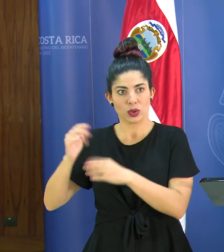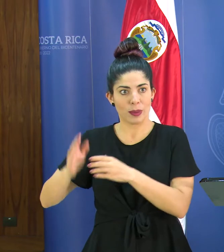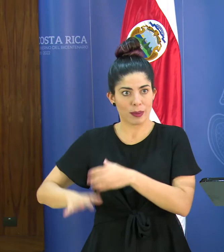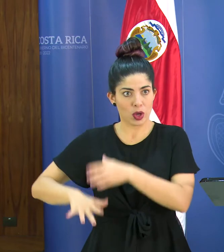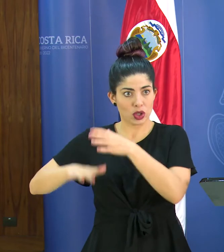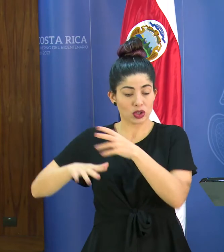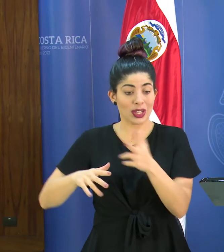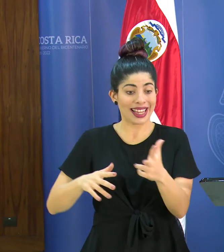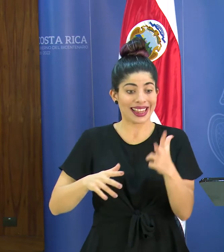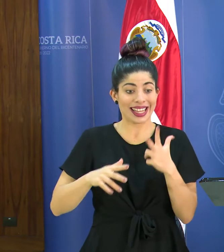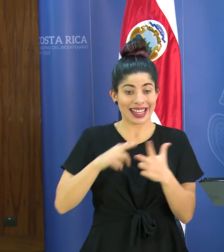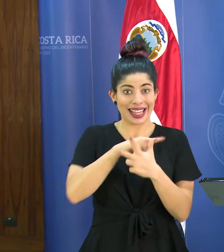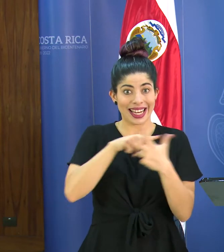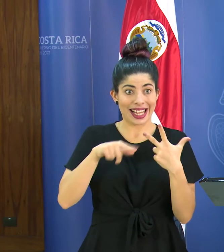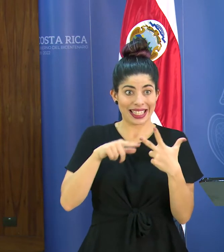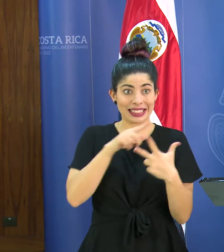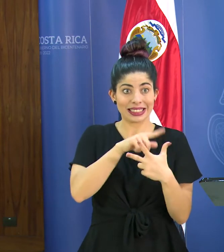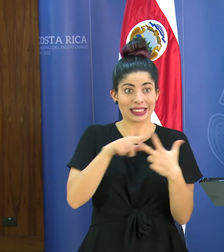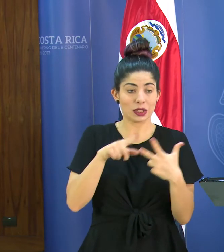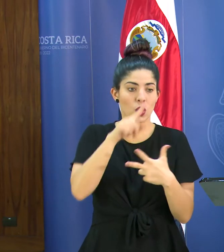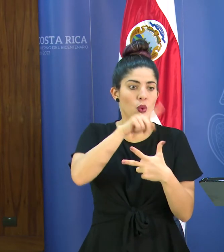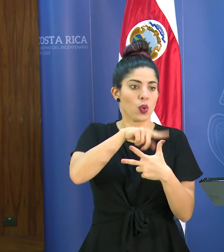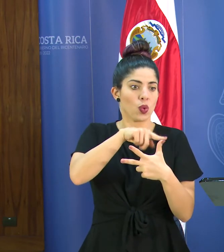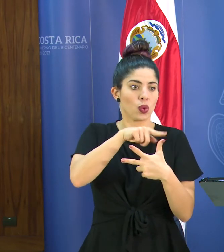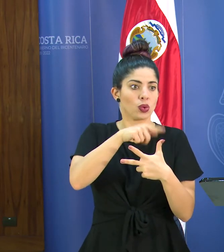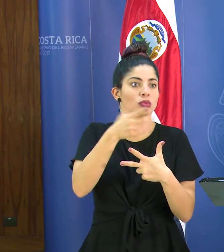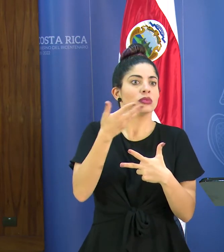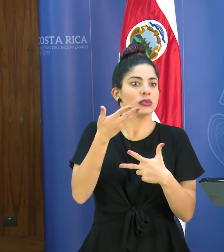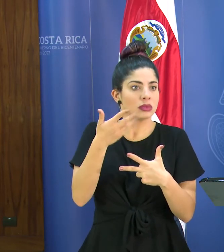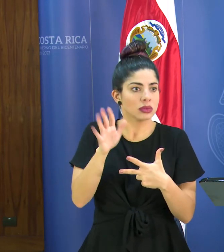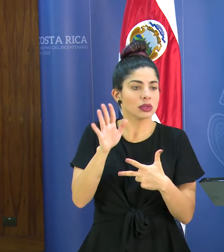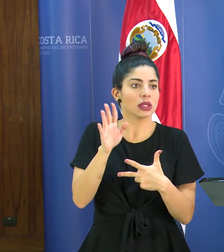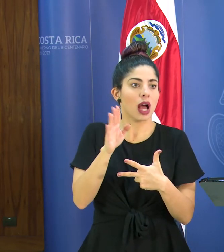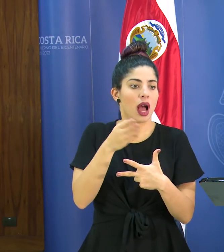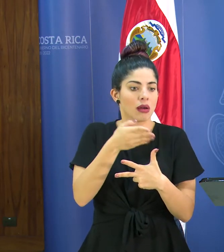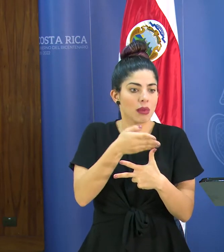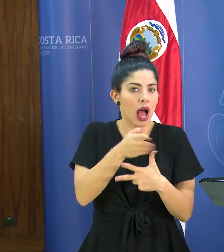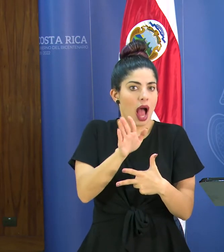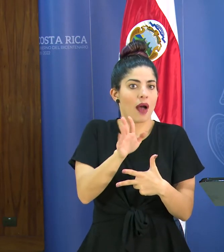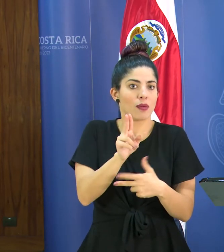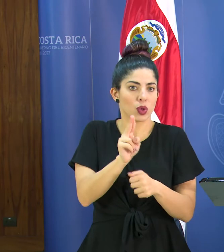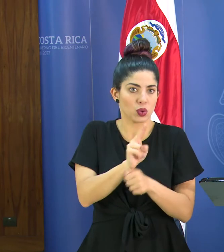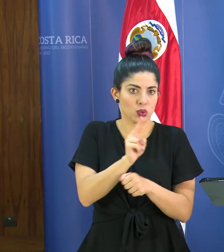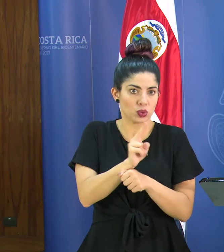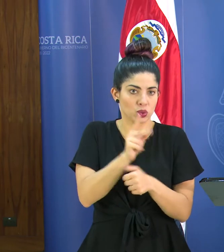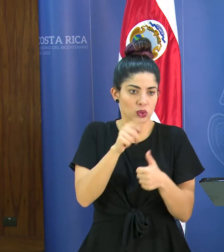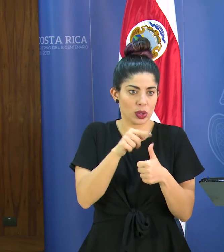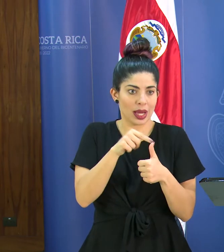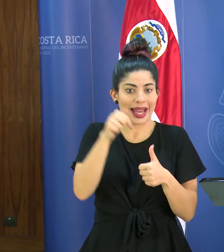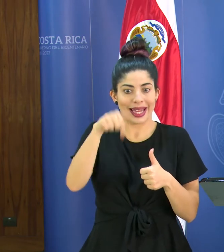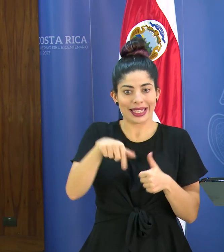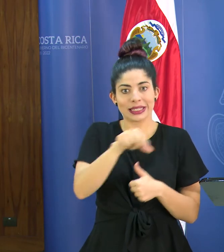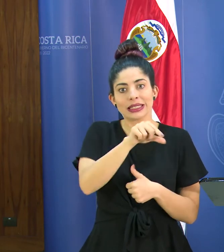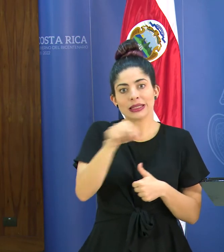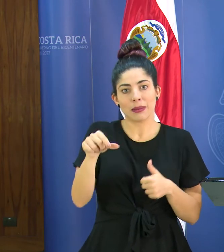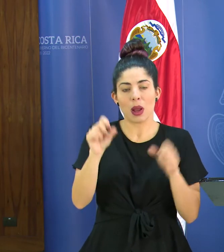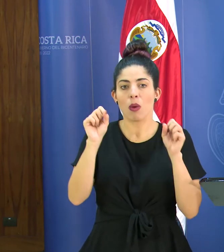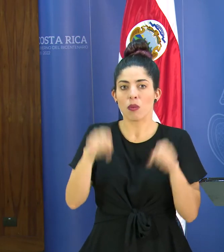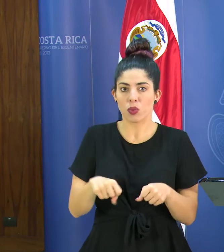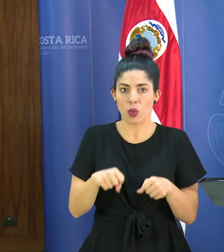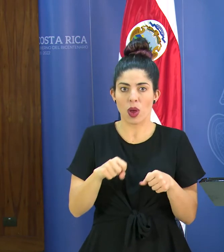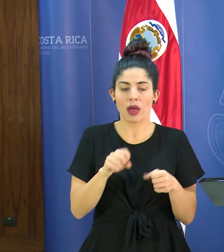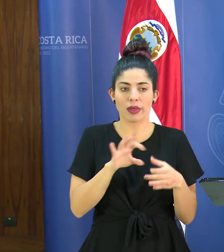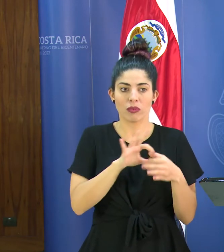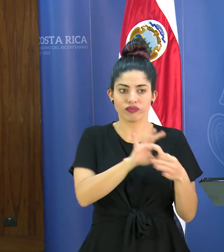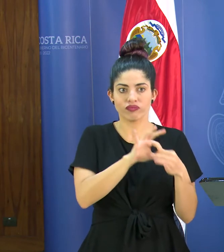los tres pozos uno de ellos lo estamos ya pues habilitando de tal manera que esta misma semana podemos hacer